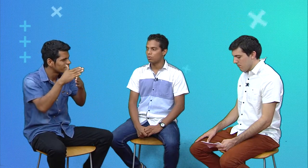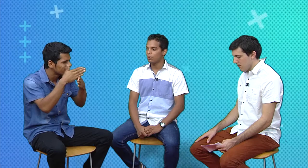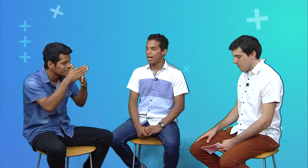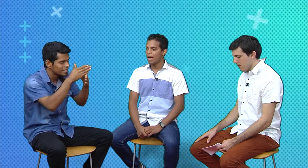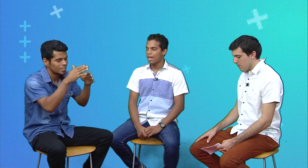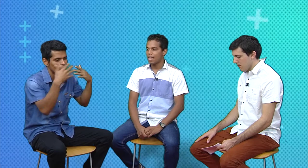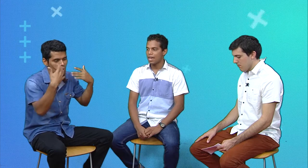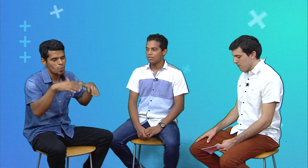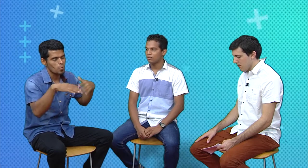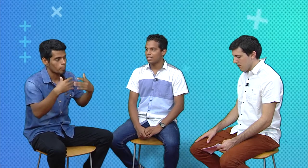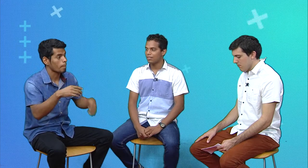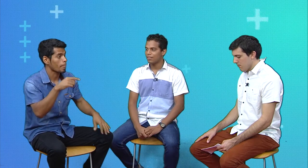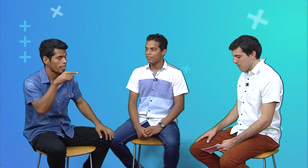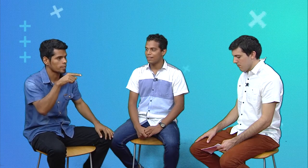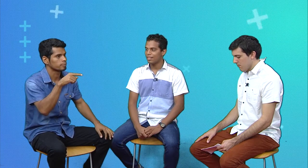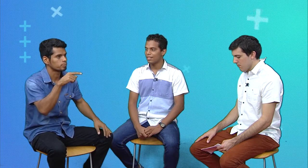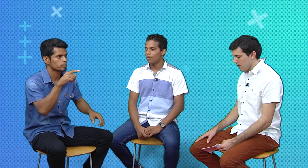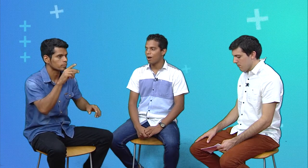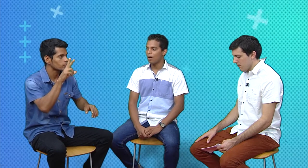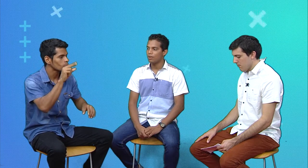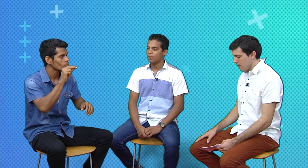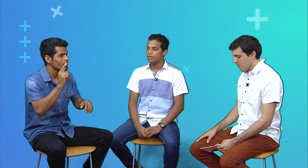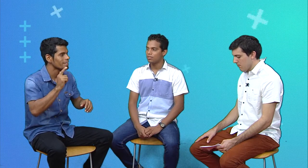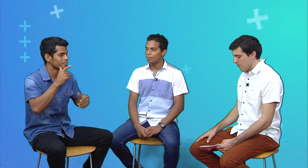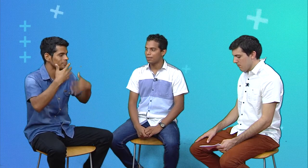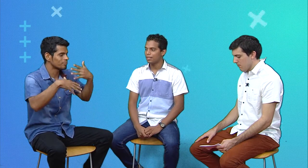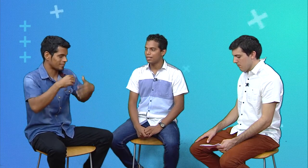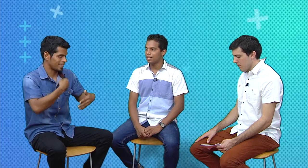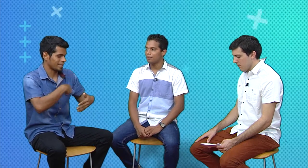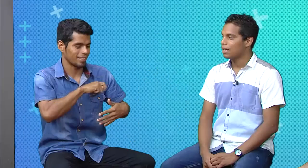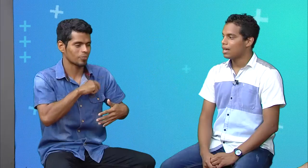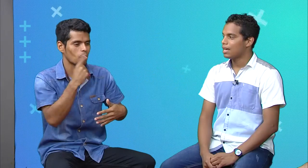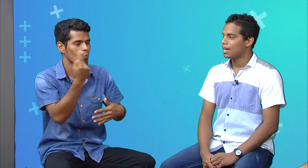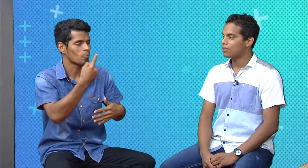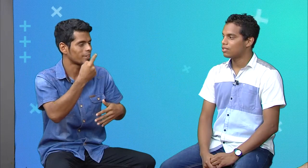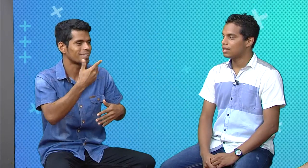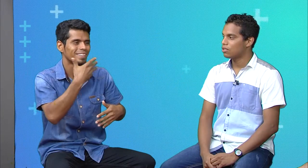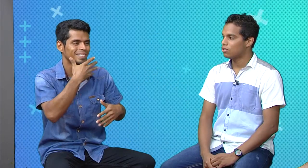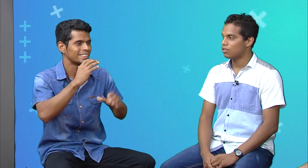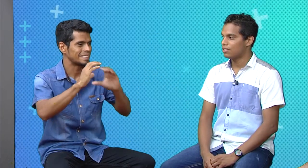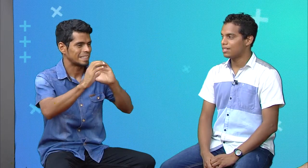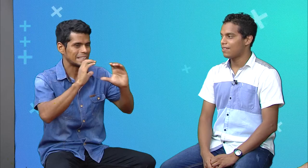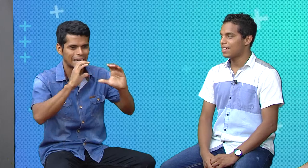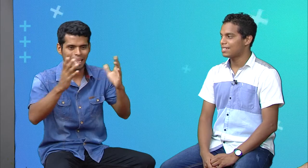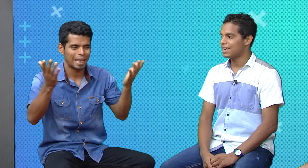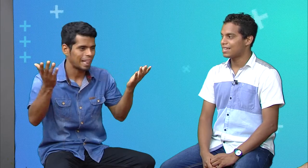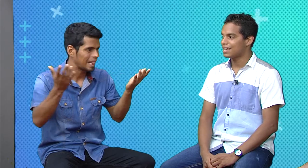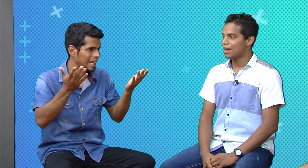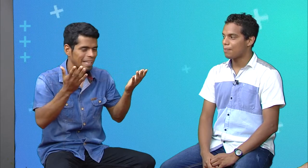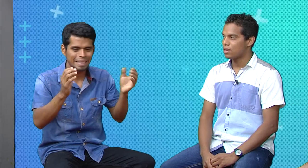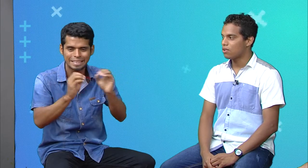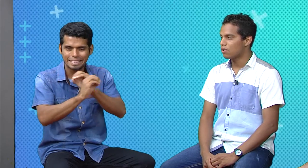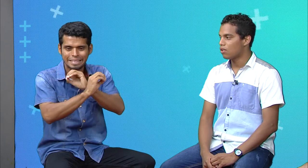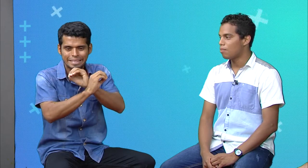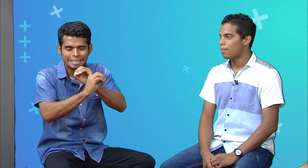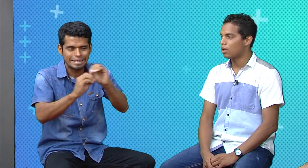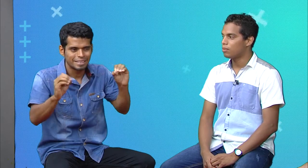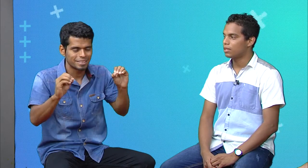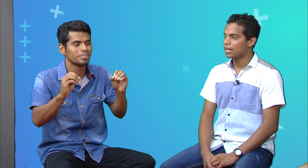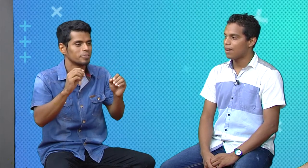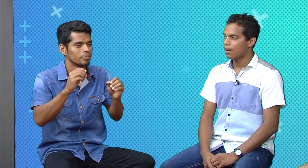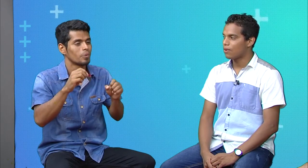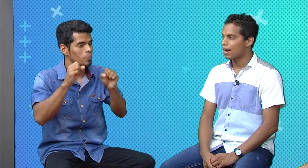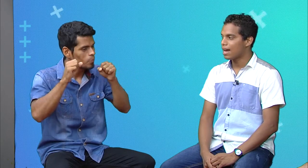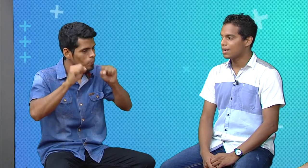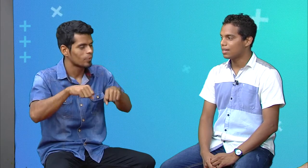cultura, es un tanto diferente. ¡Wow! Yo me sorprendí. Y entonces yo solo sabía señas en español, cómo me